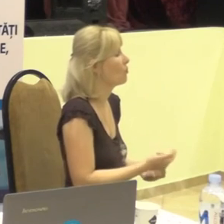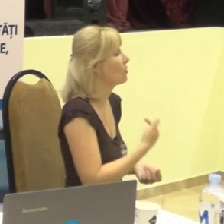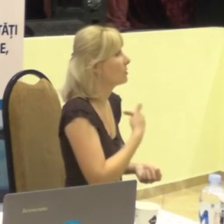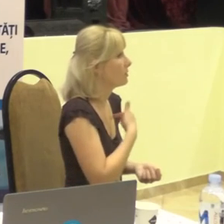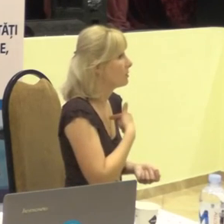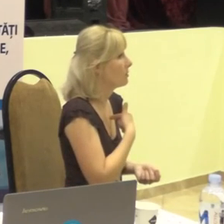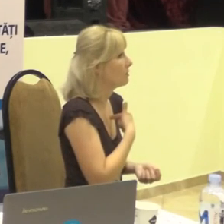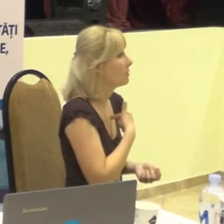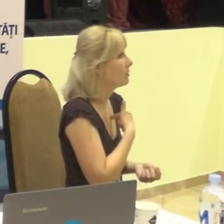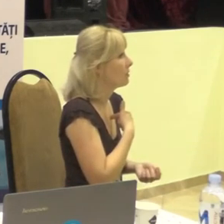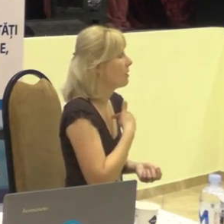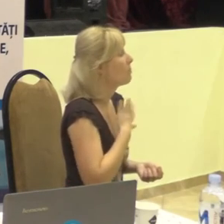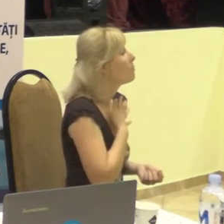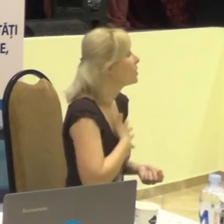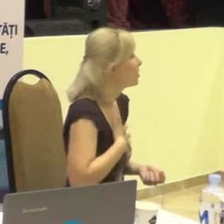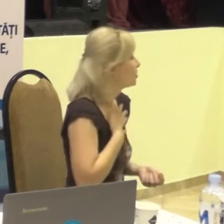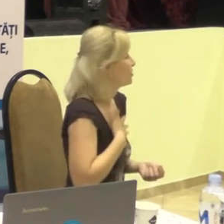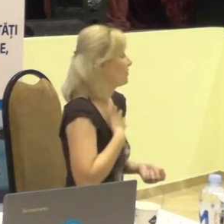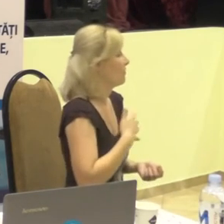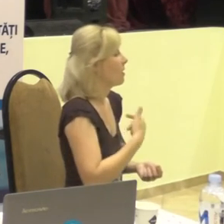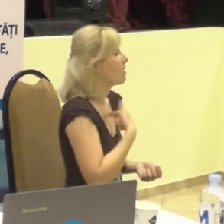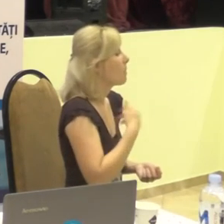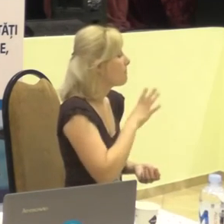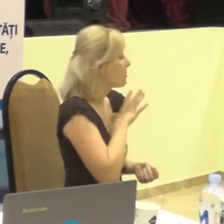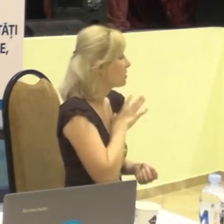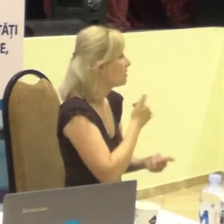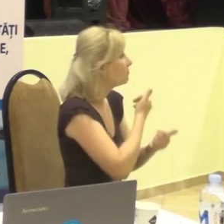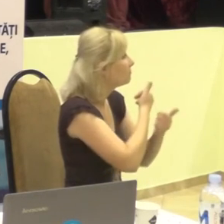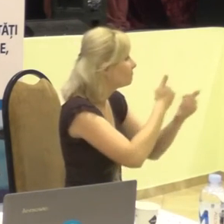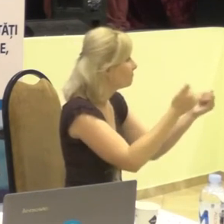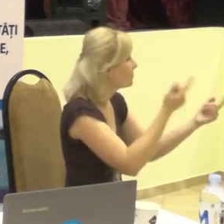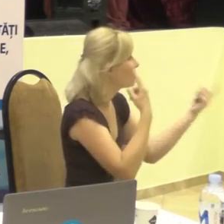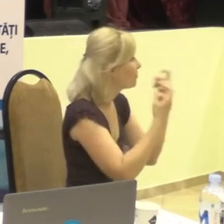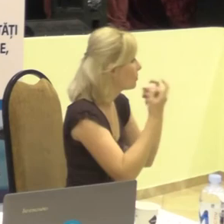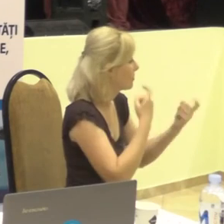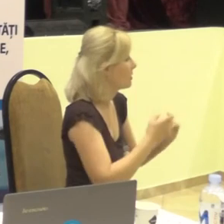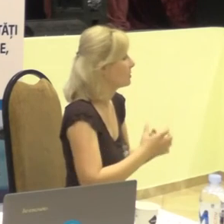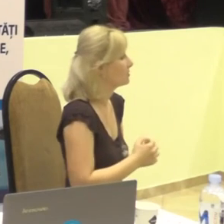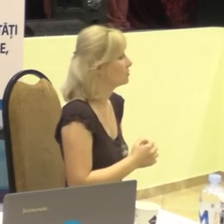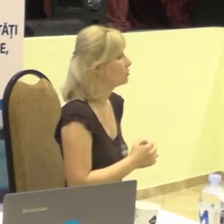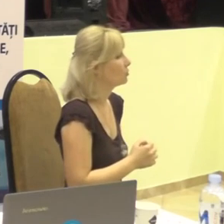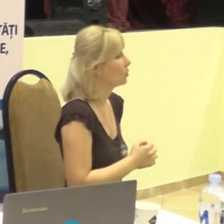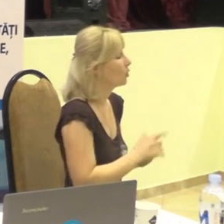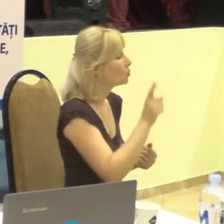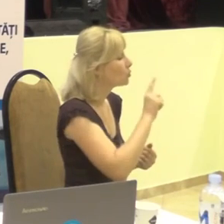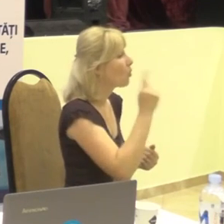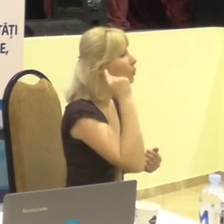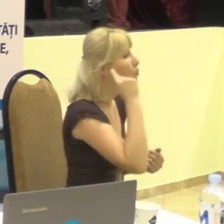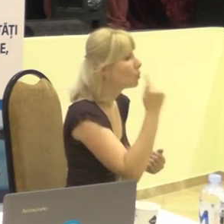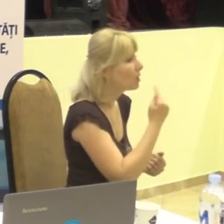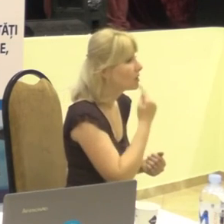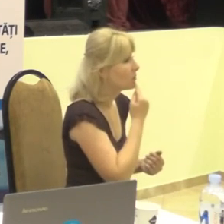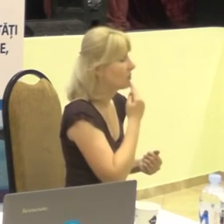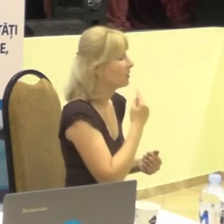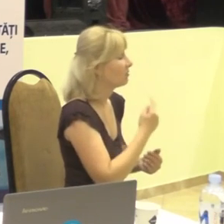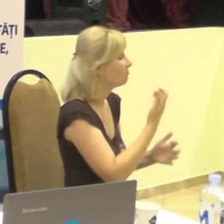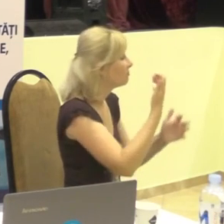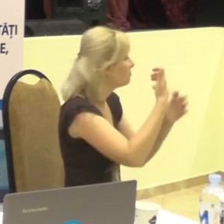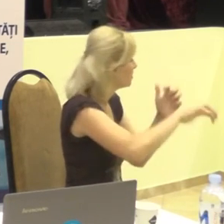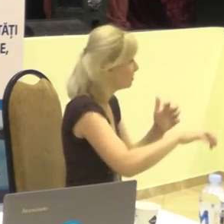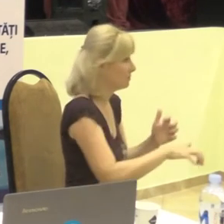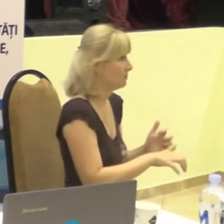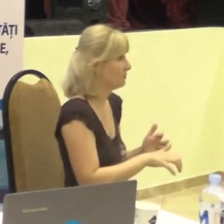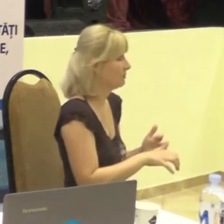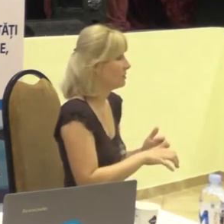atâtea emoții m-am expus că surzii sunt ignorați în